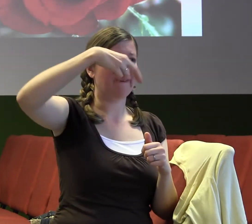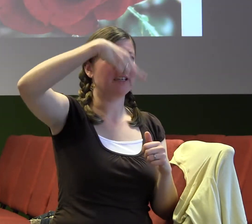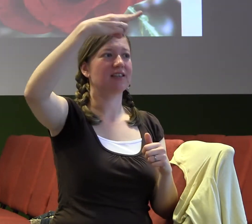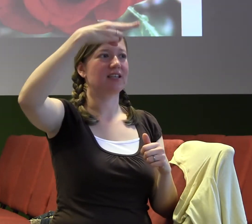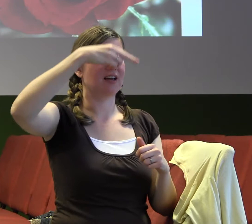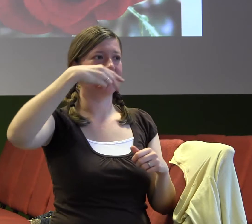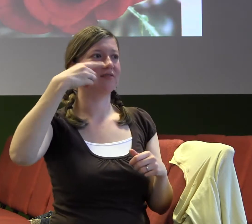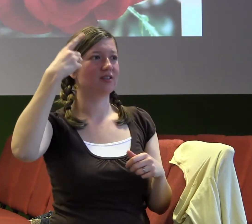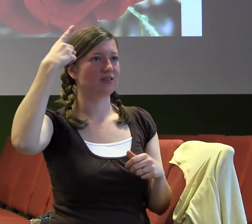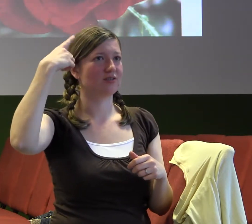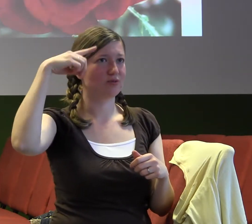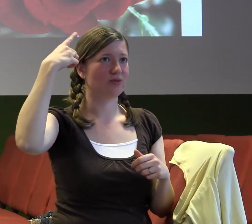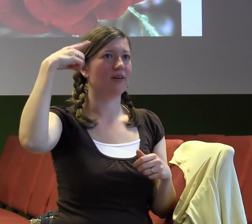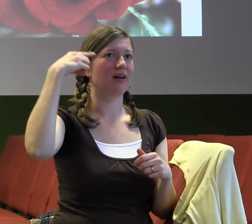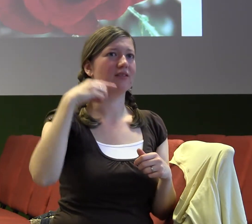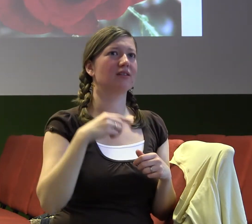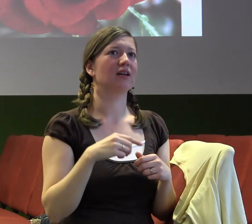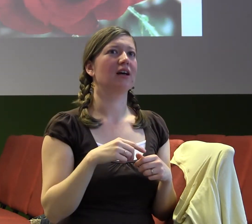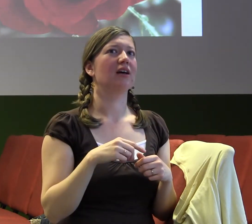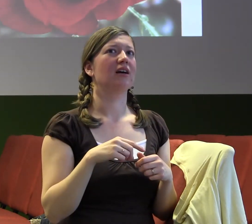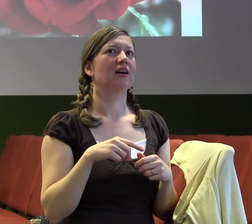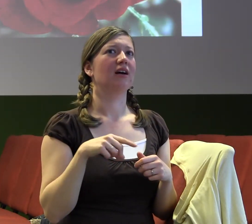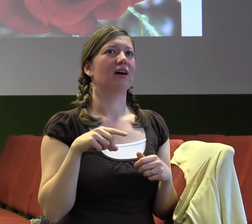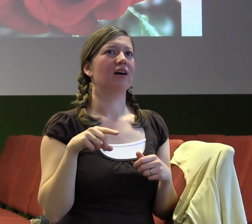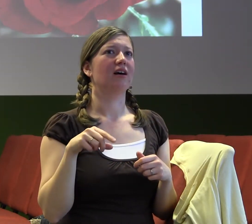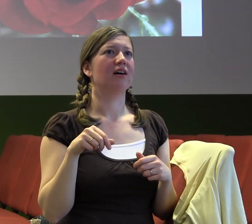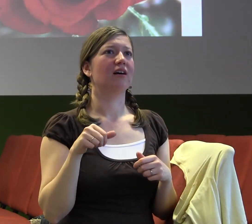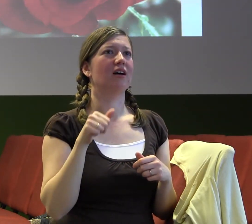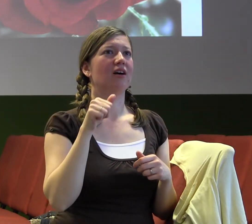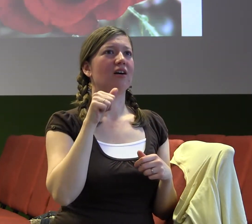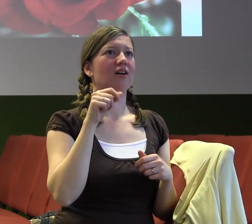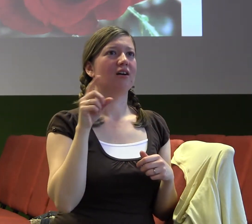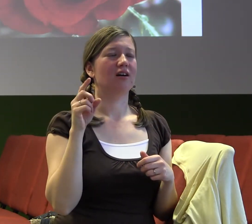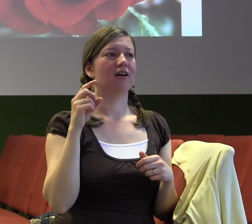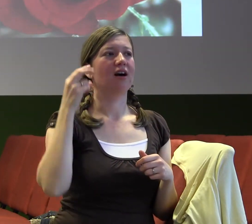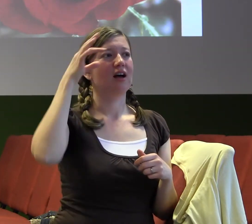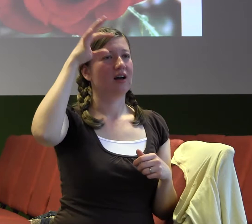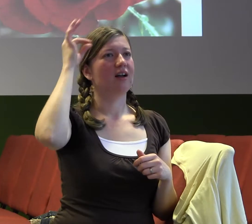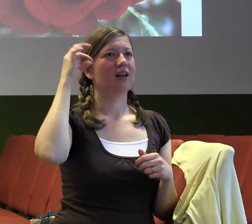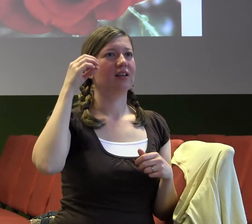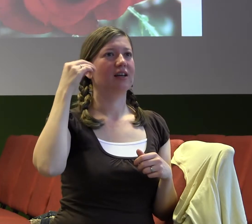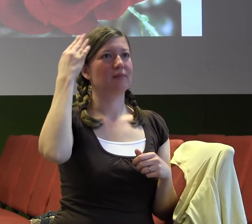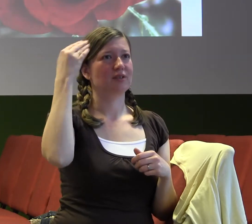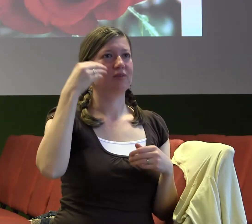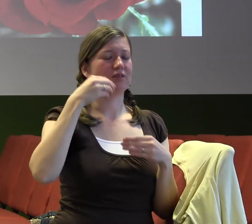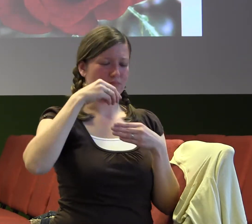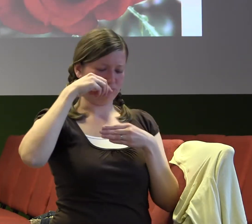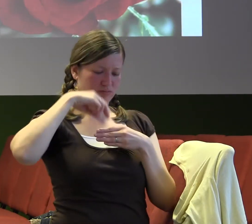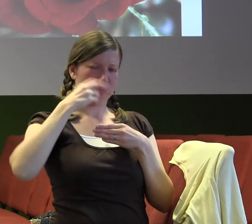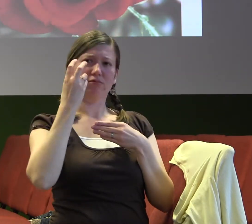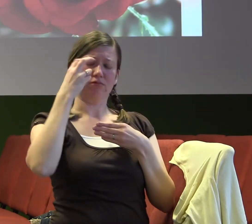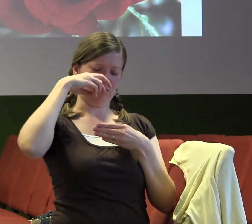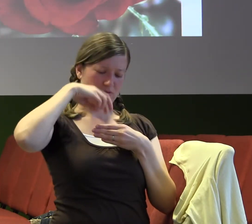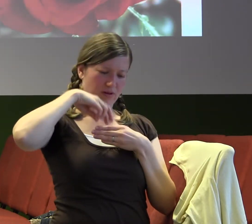musela mrknout do srdce a vlastně zpytovat, jestli to, jak o mě mluvím náhodou, není i to, jaký mám vůči němu postoj.